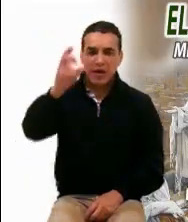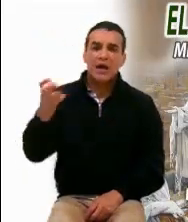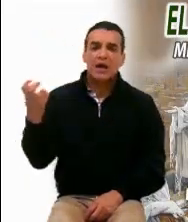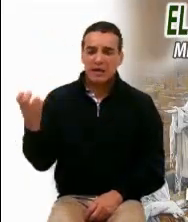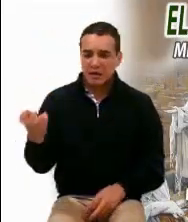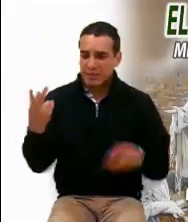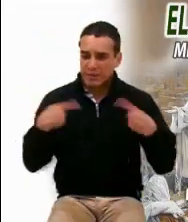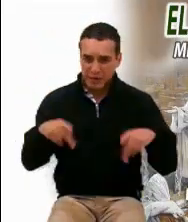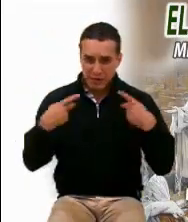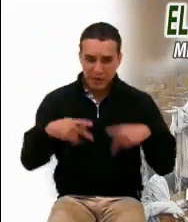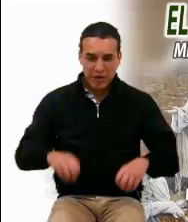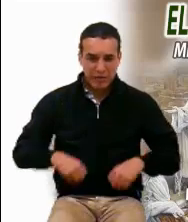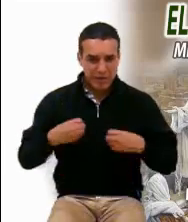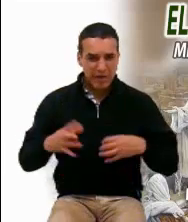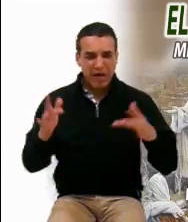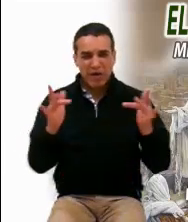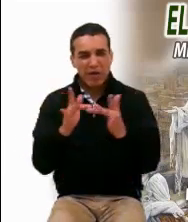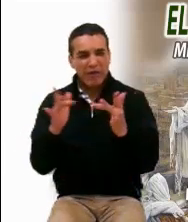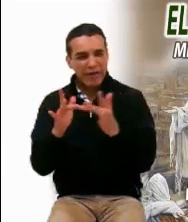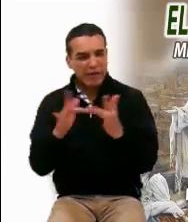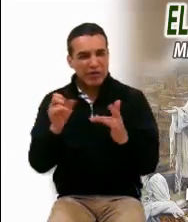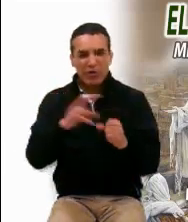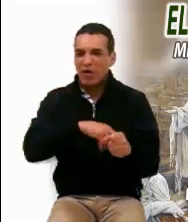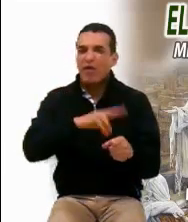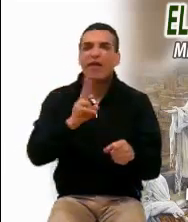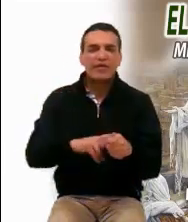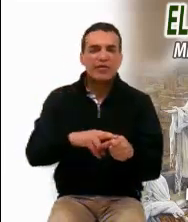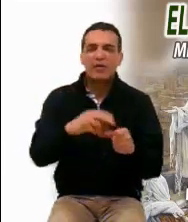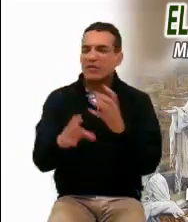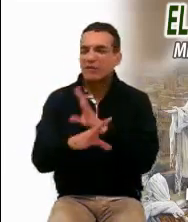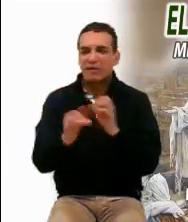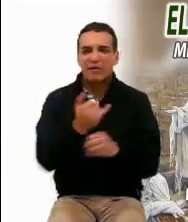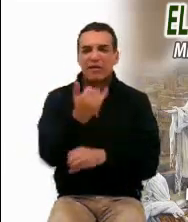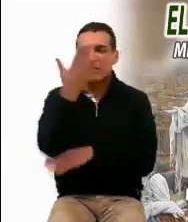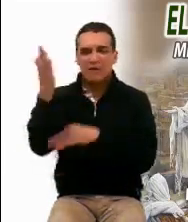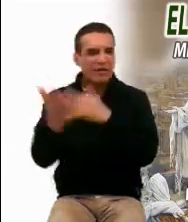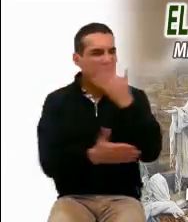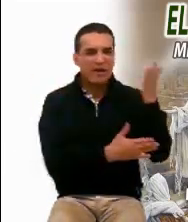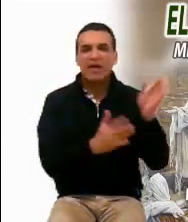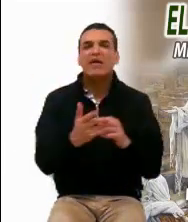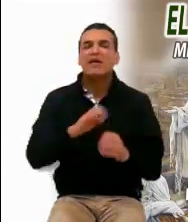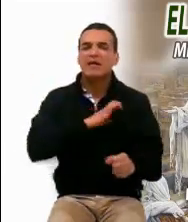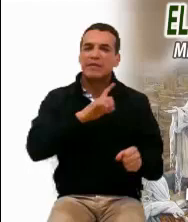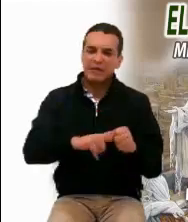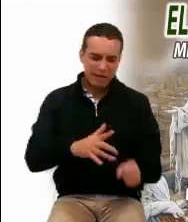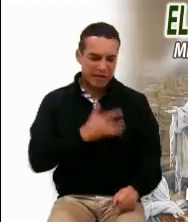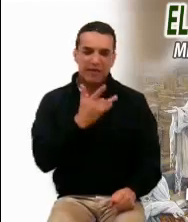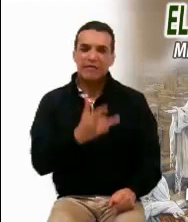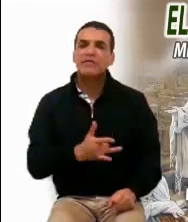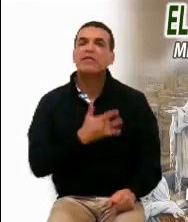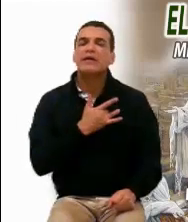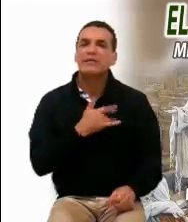Quienes viven en contacto con la naturaleza, tienen una forma especial de sentir y expresar las realidades.